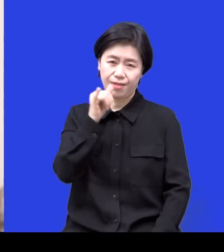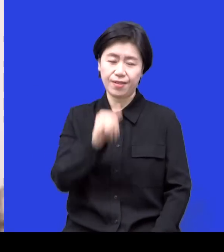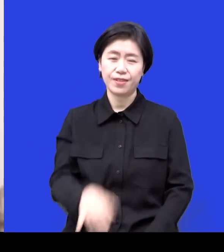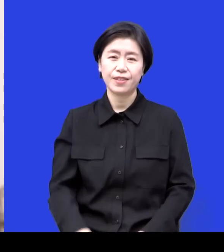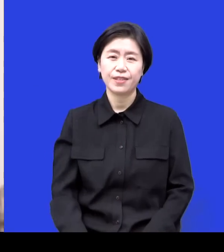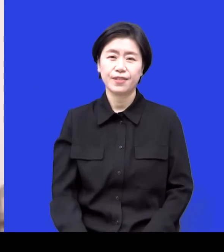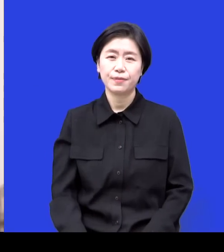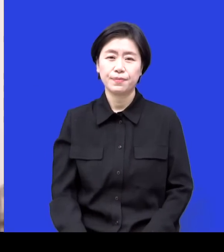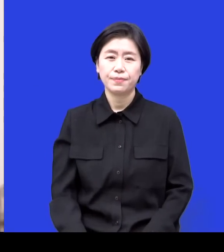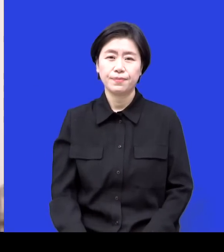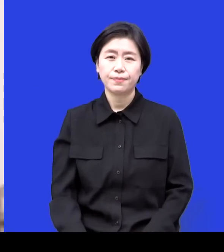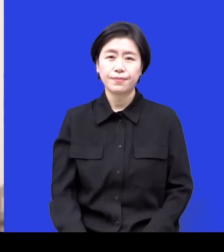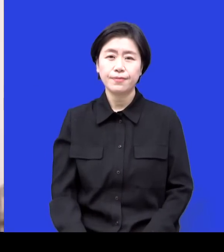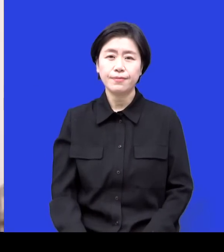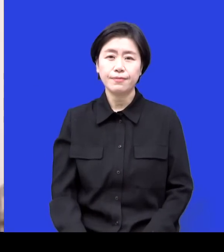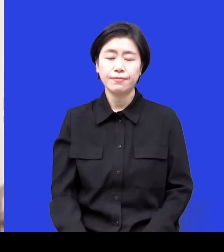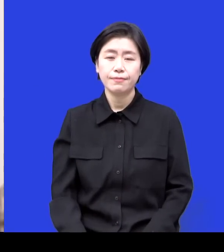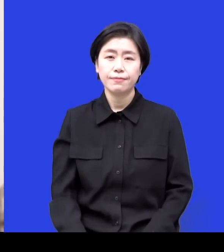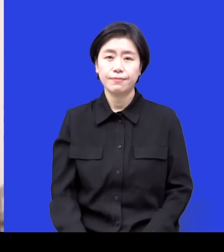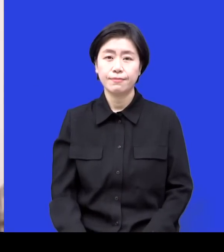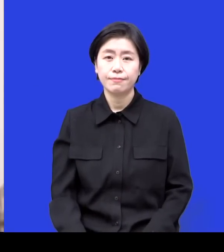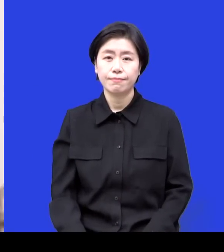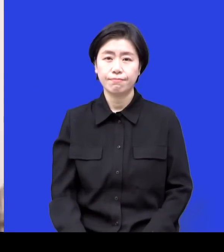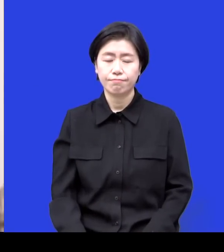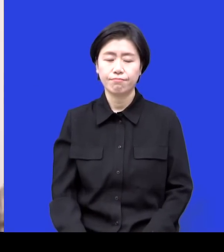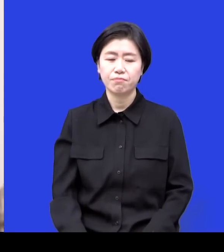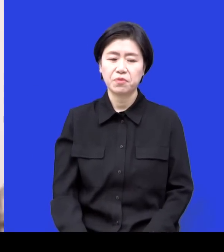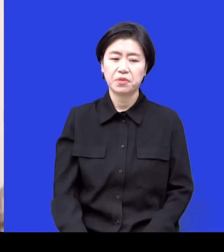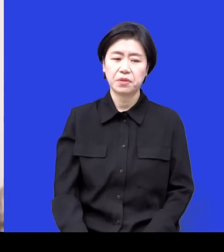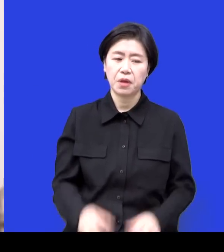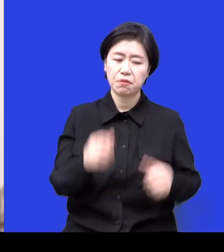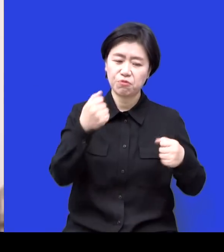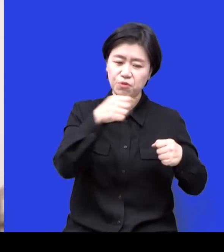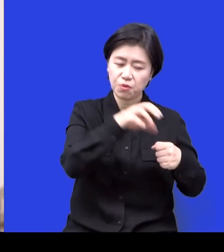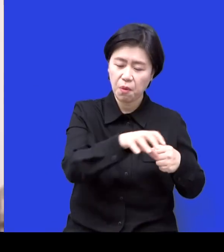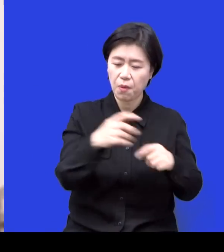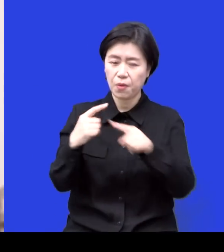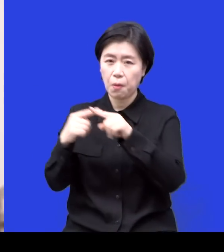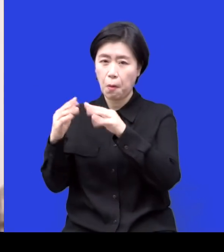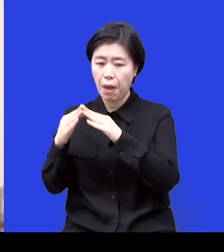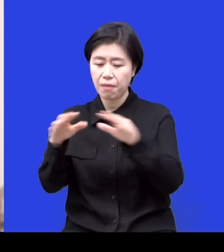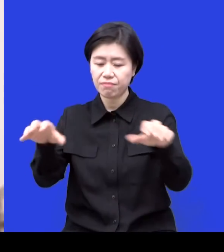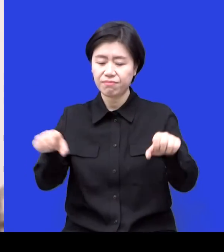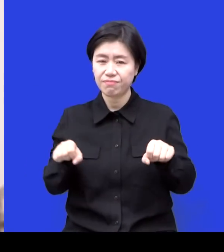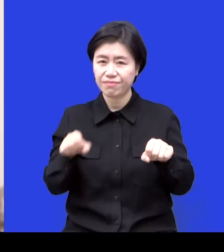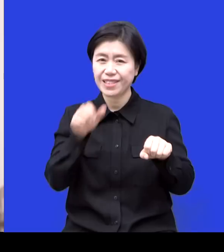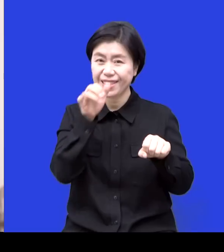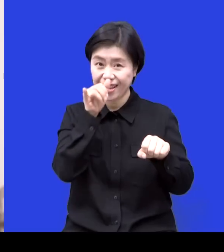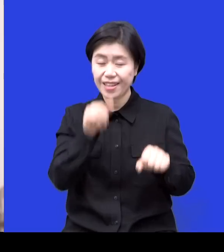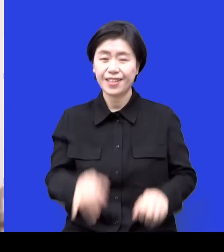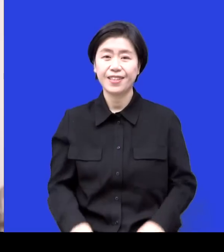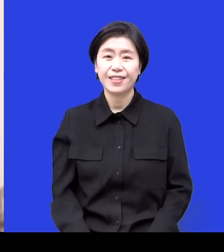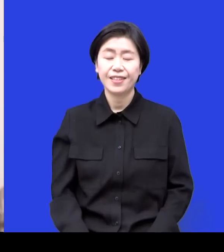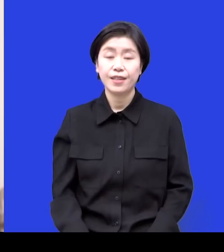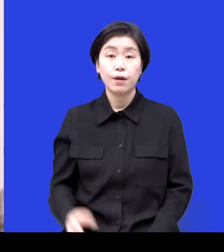뭐 클럽을 가고 왔다 갔다 그러면서 교회도 가고 네 그런데 그런 경험들이 아이들을